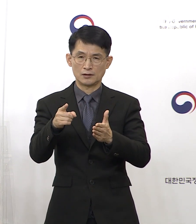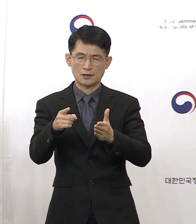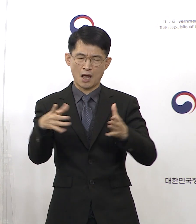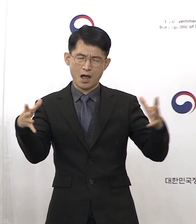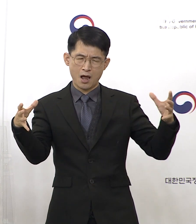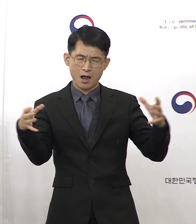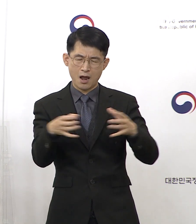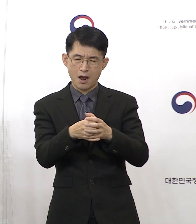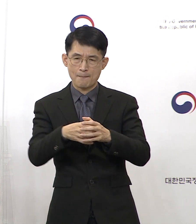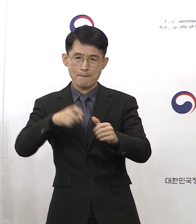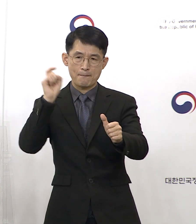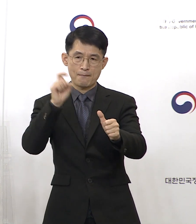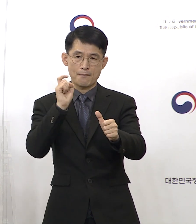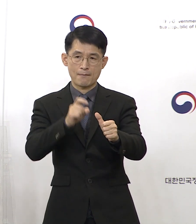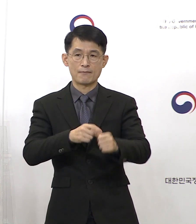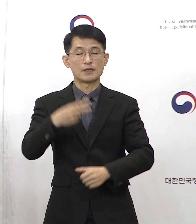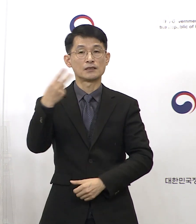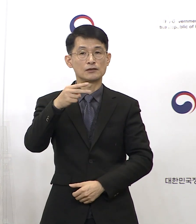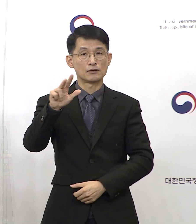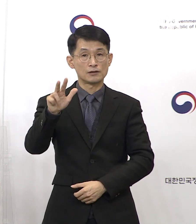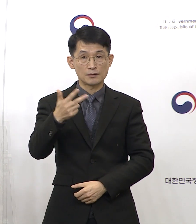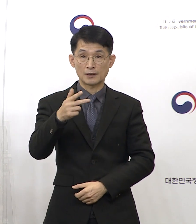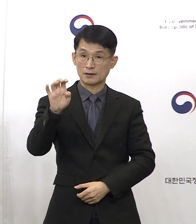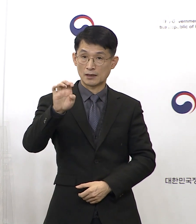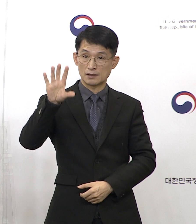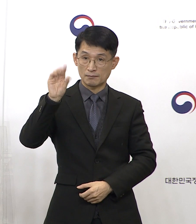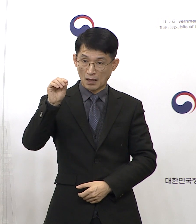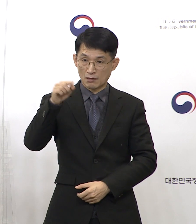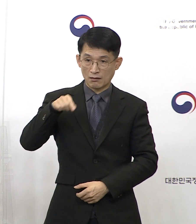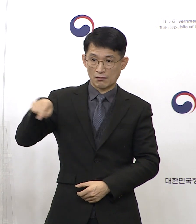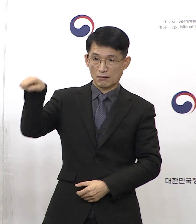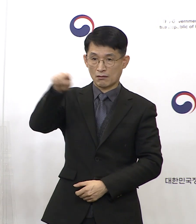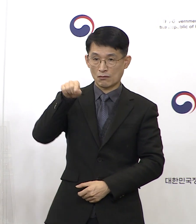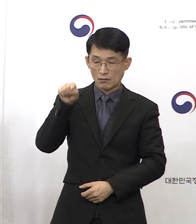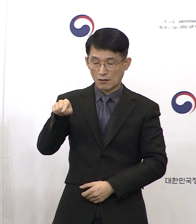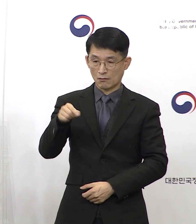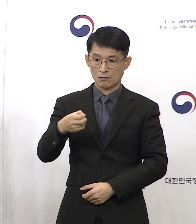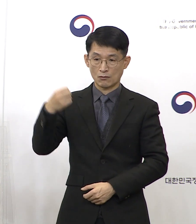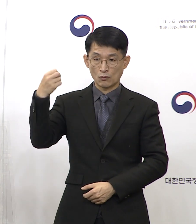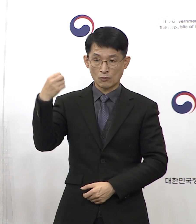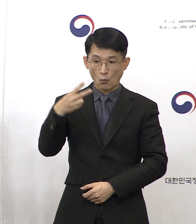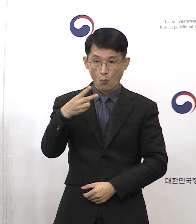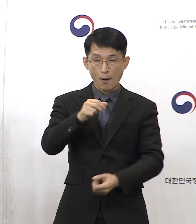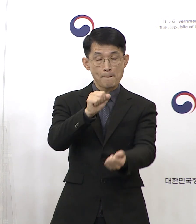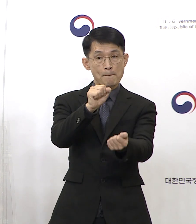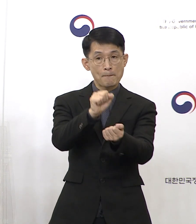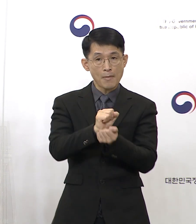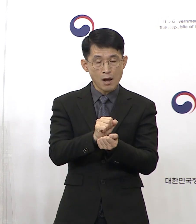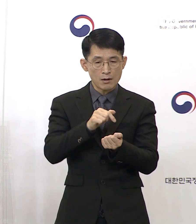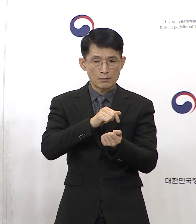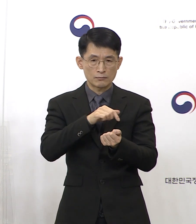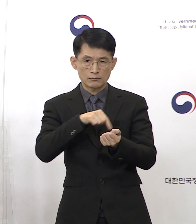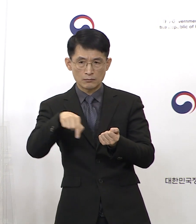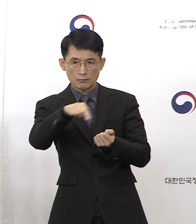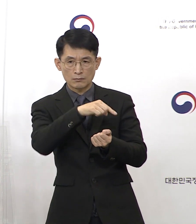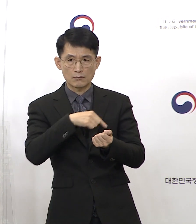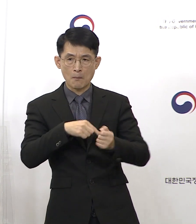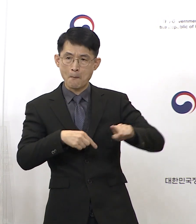확진자 약 2,740만 명 중에 재감염 추정 사례는 총